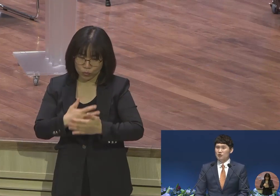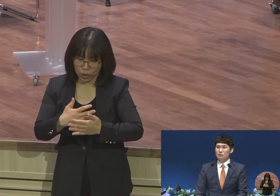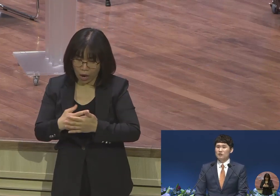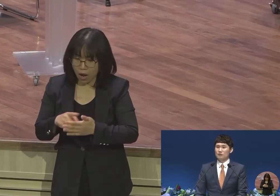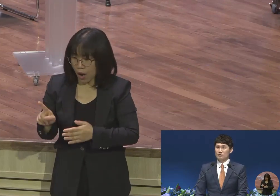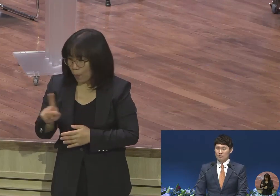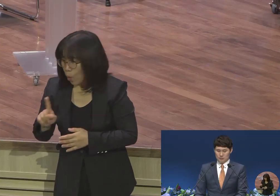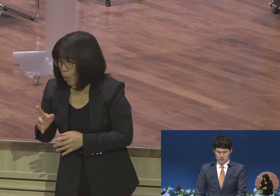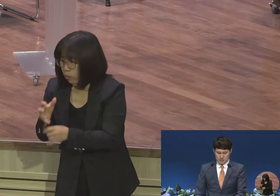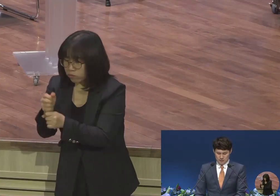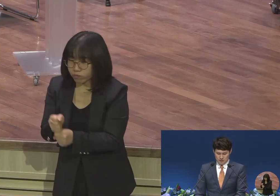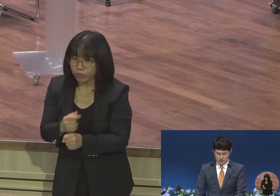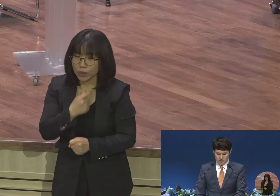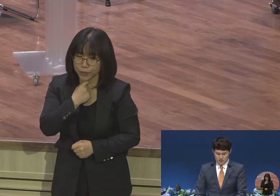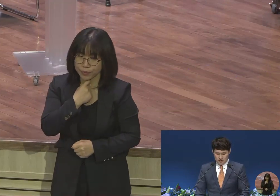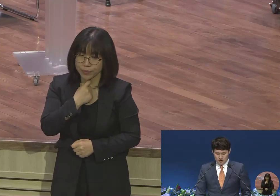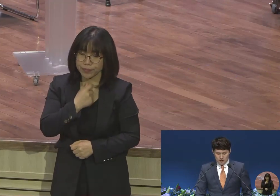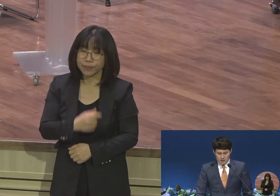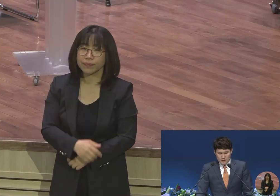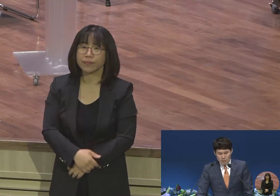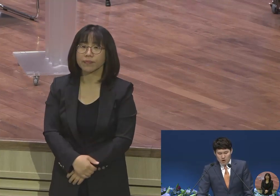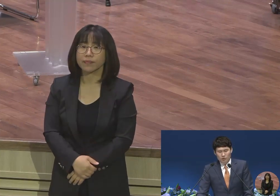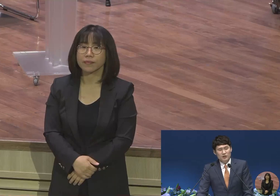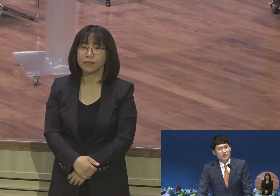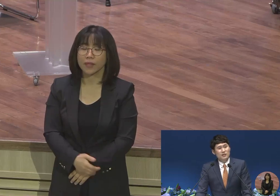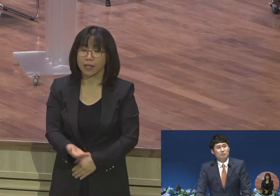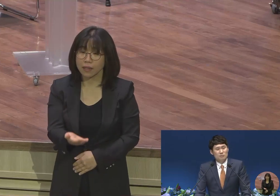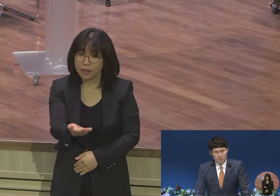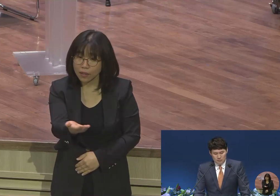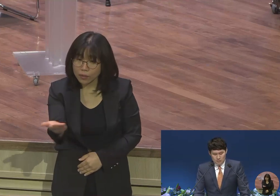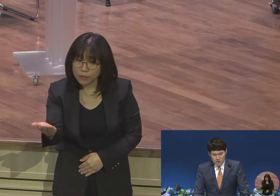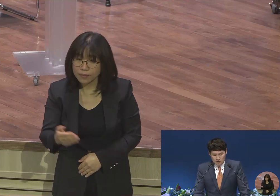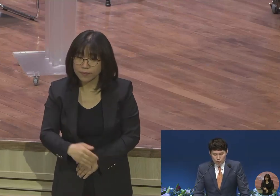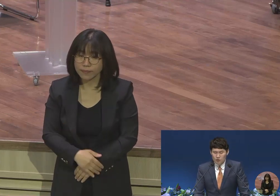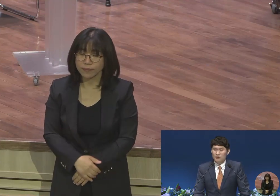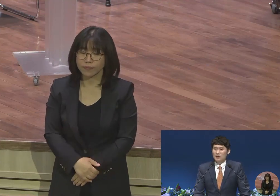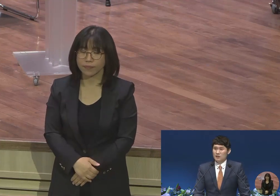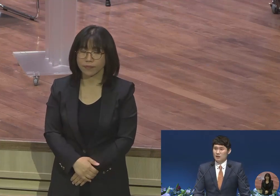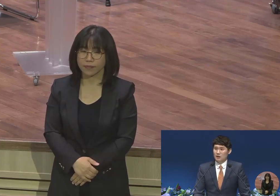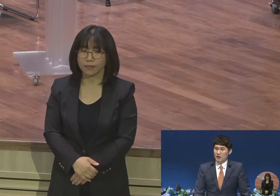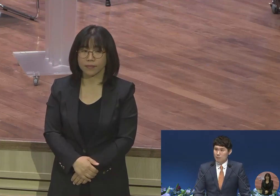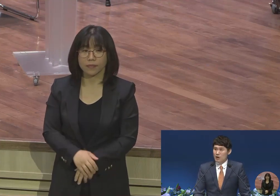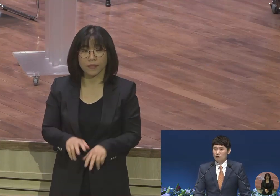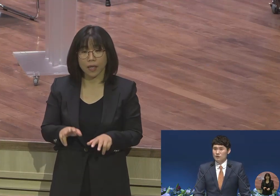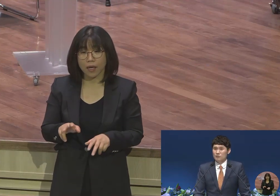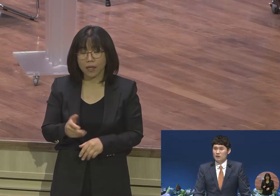심정인 거죠 그렇다면 여러분들은 지금 무엇을 갈망하고 있습니까?